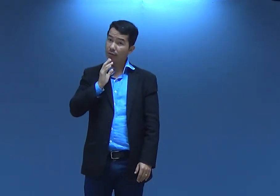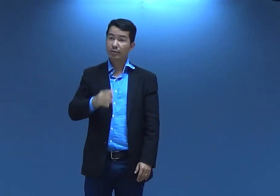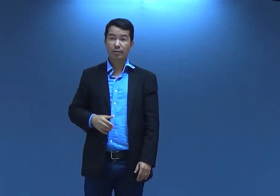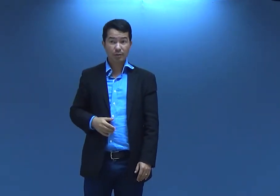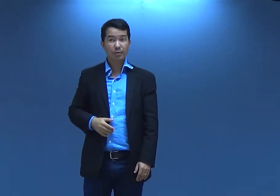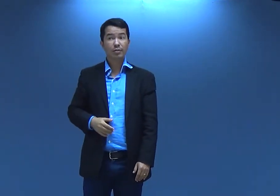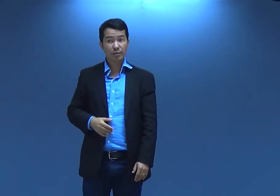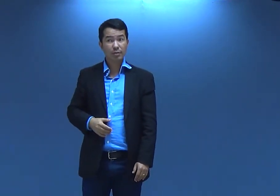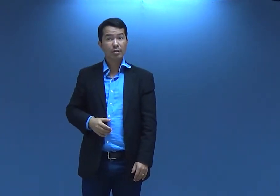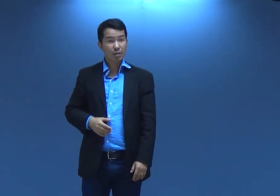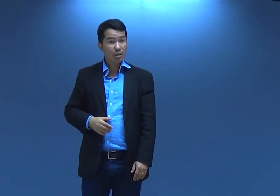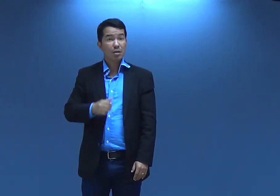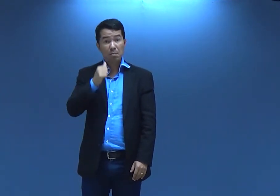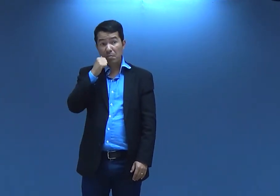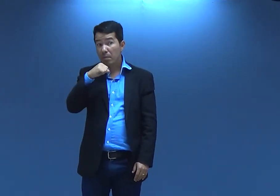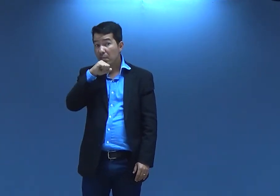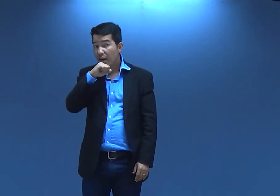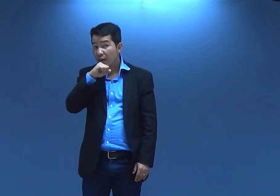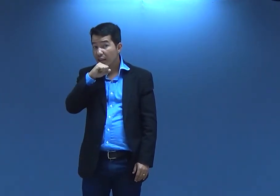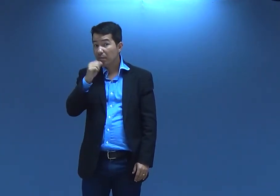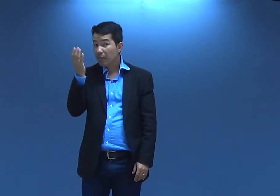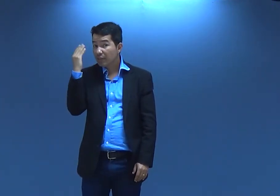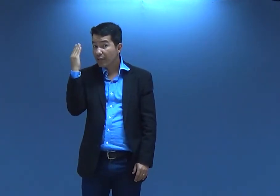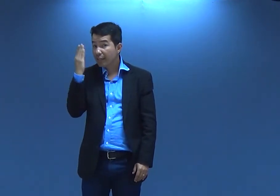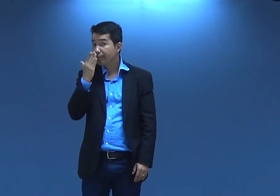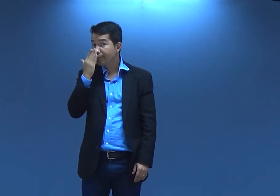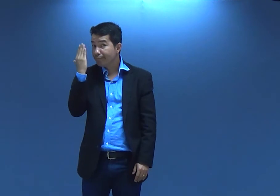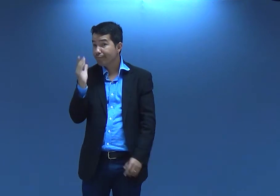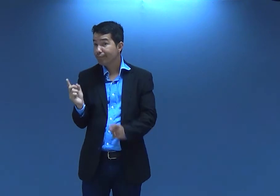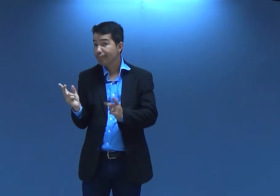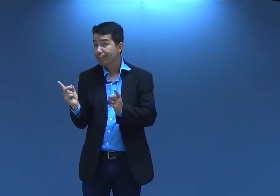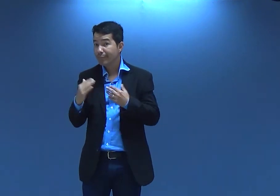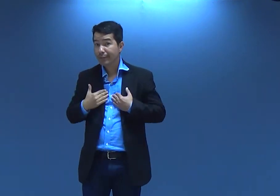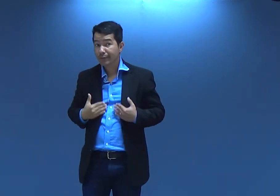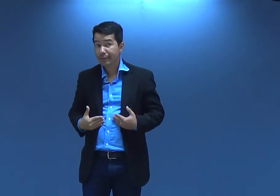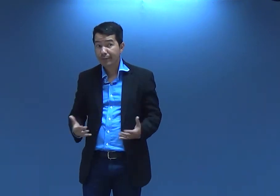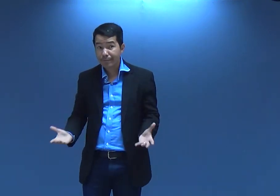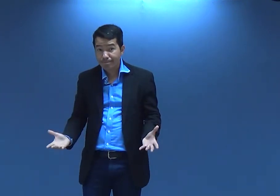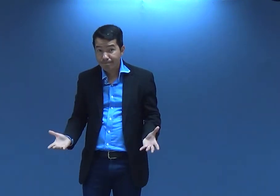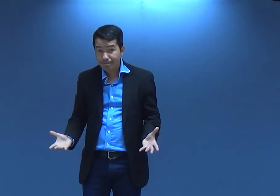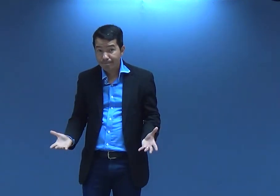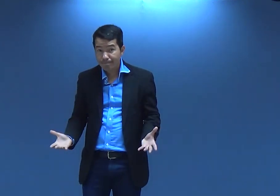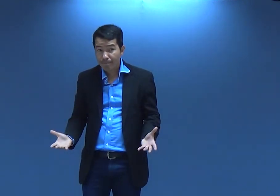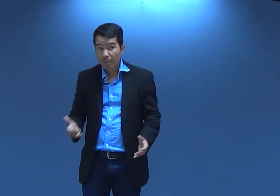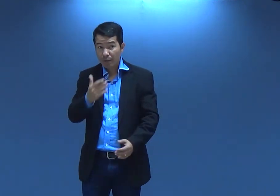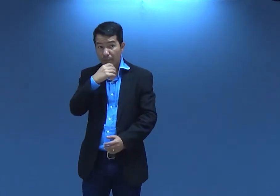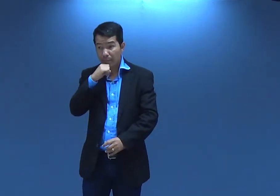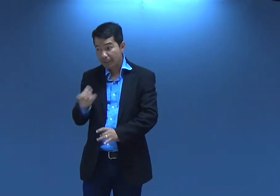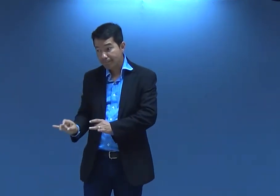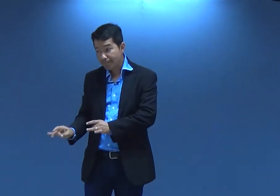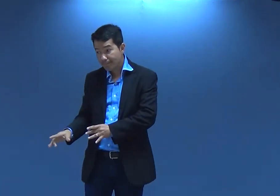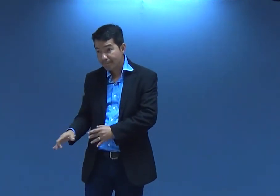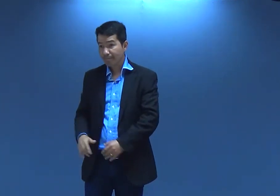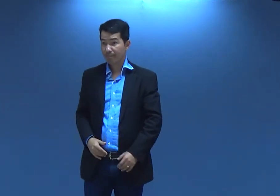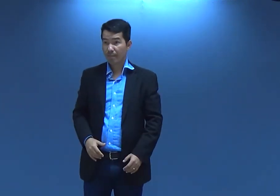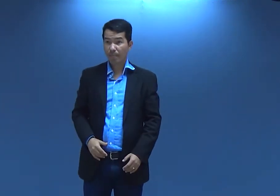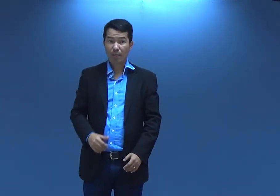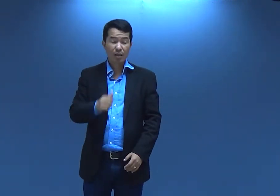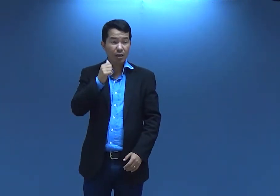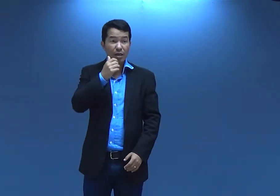vocês conhecem então você já pensou? a mãe vendia o seu próprio corpo era uma prostituta porque o